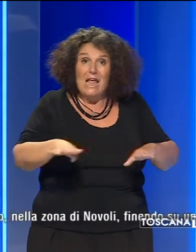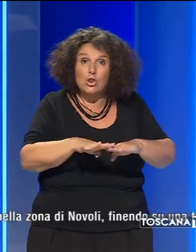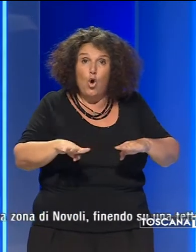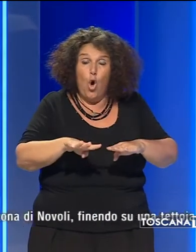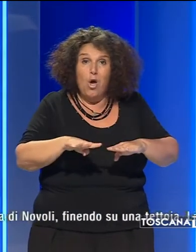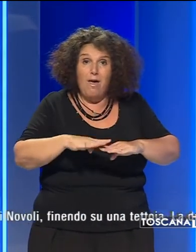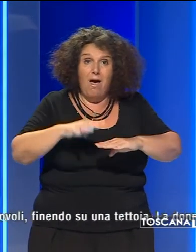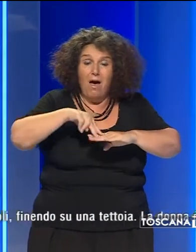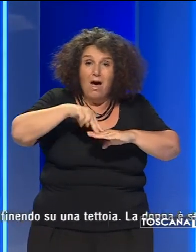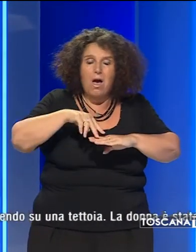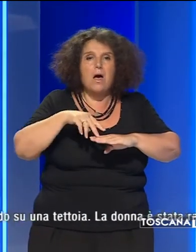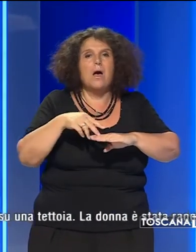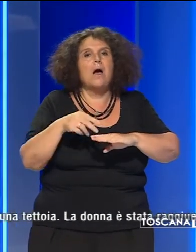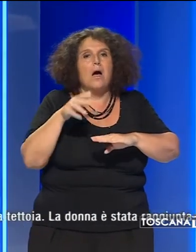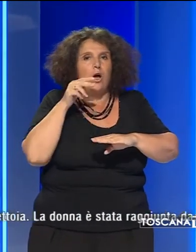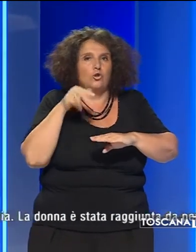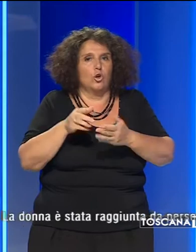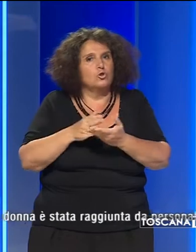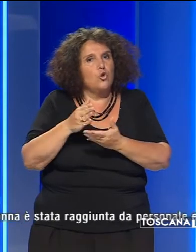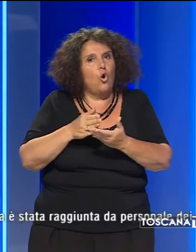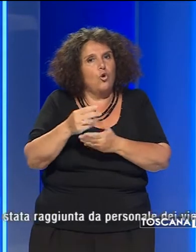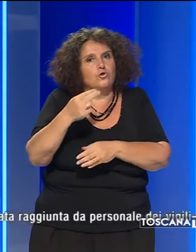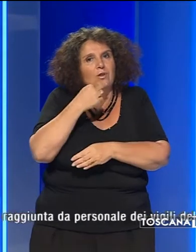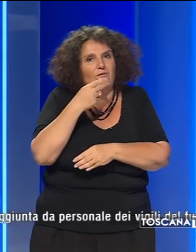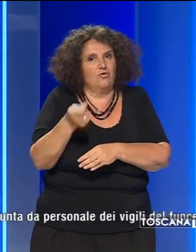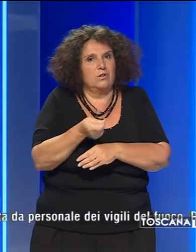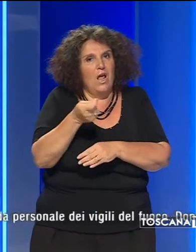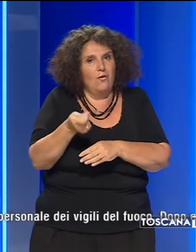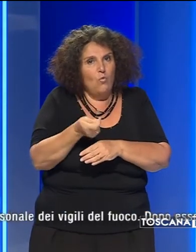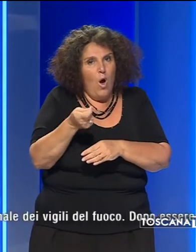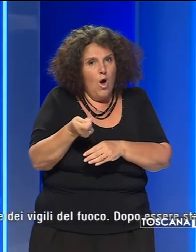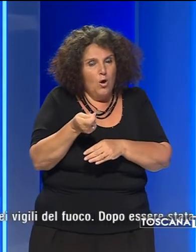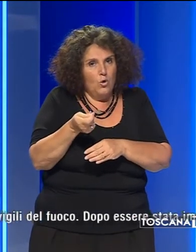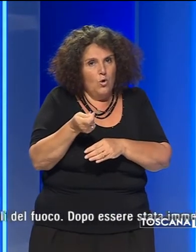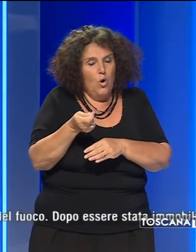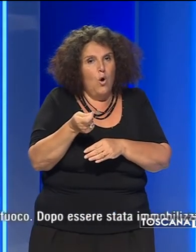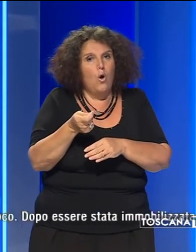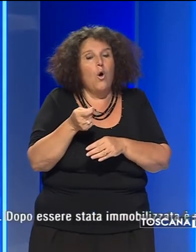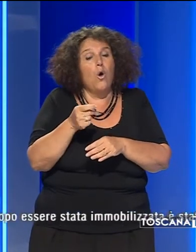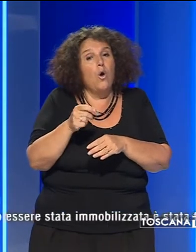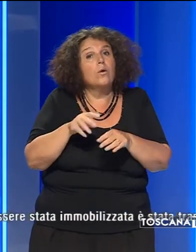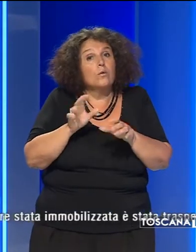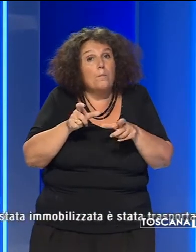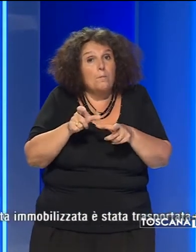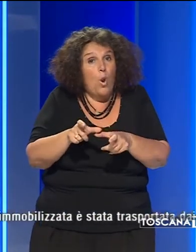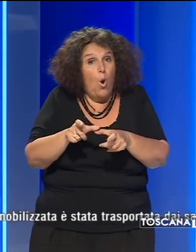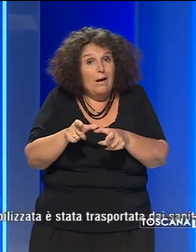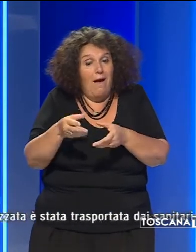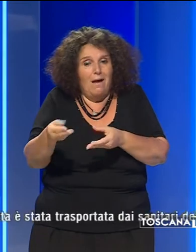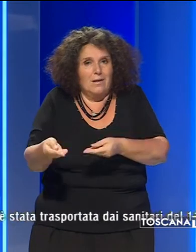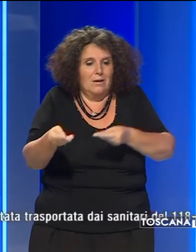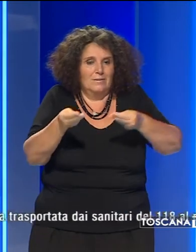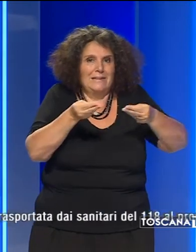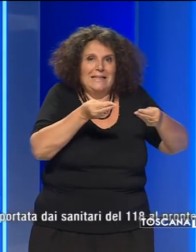donna è stata raggiunta dal personale dei vigili del fuoco. Dopo essere stata immobilizzata è stata